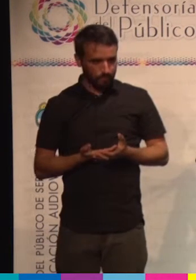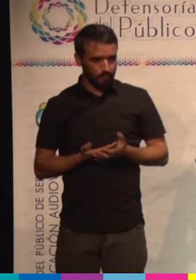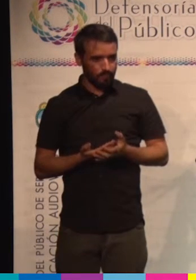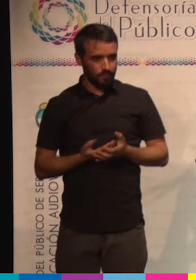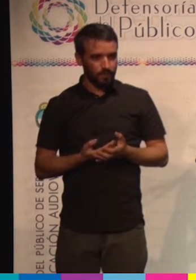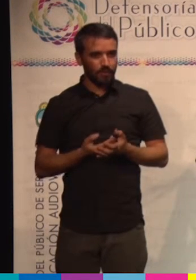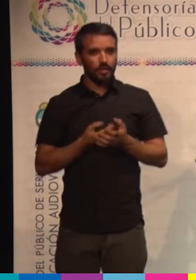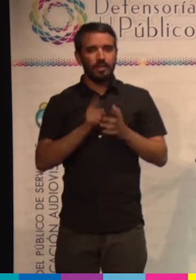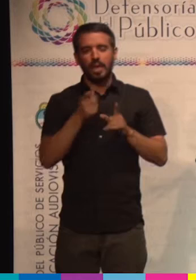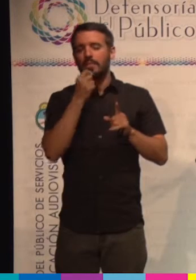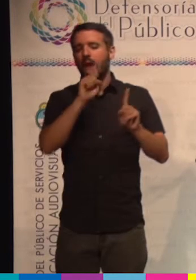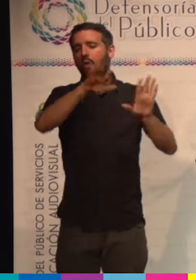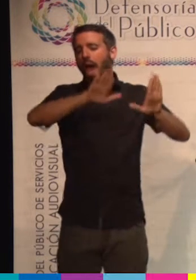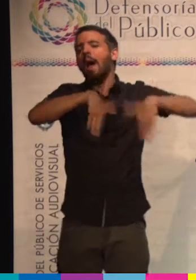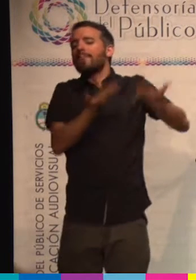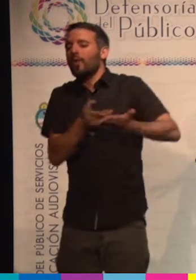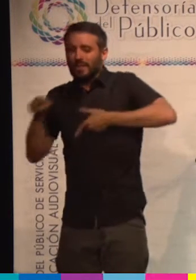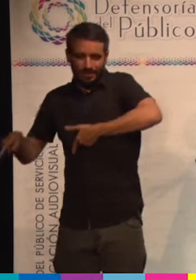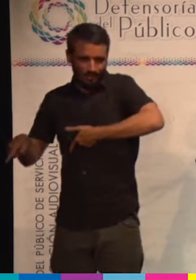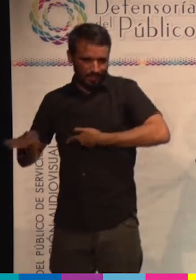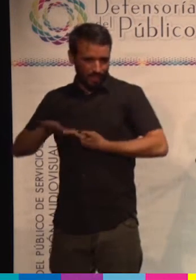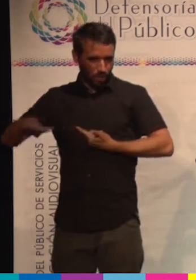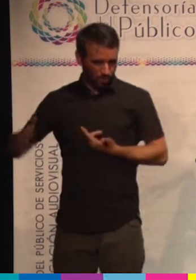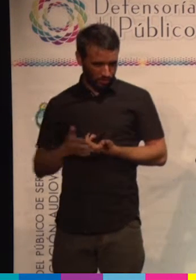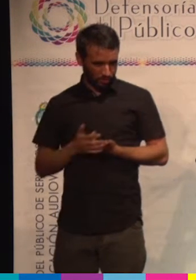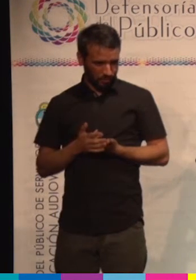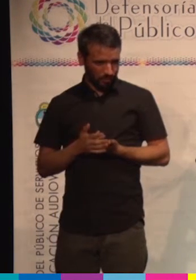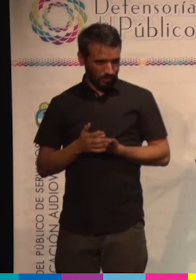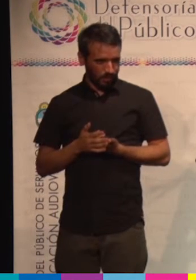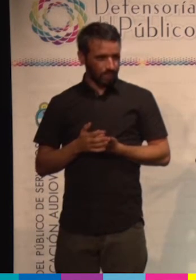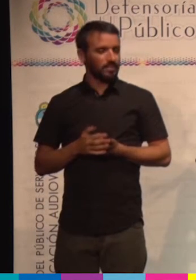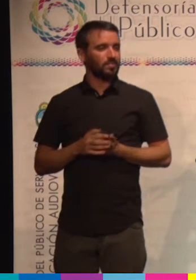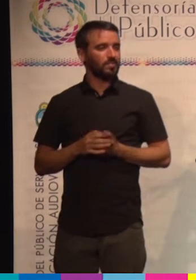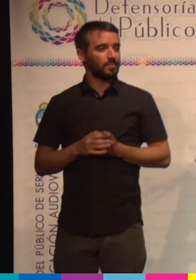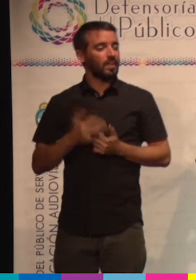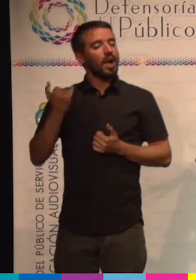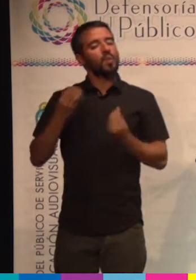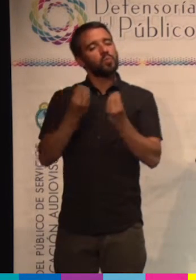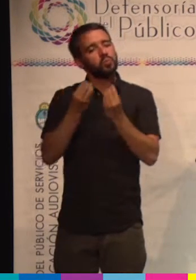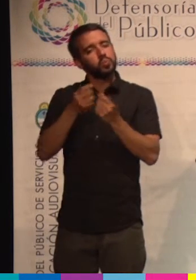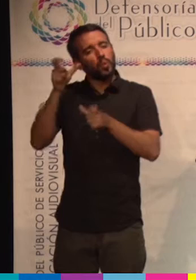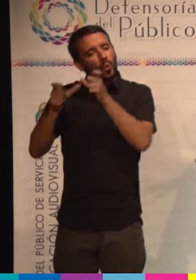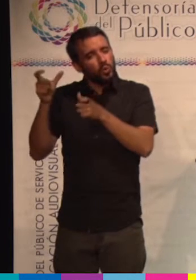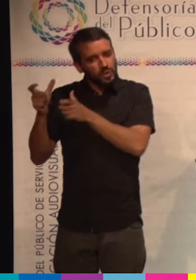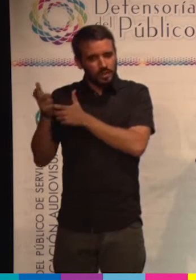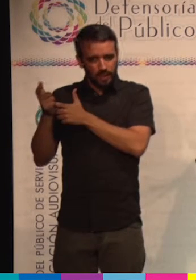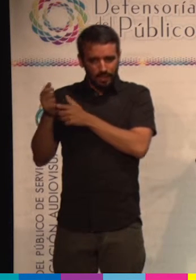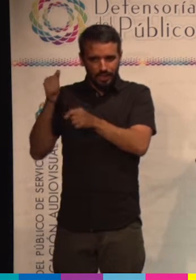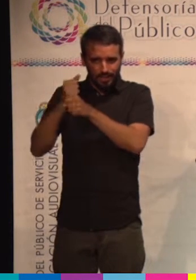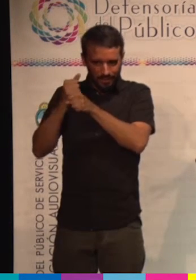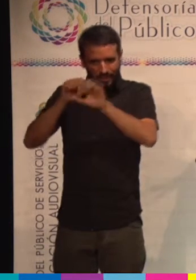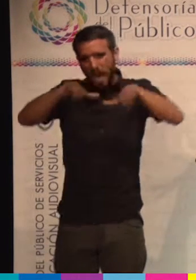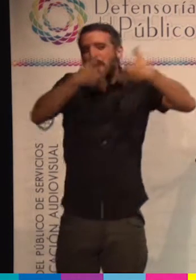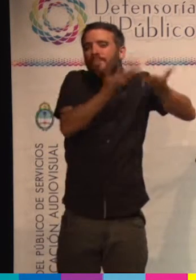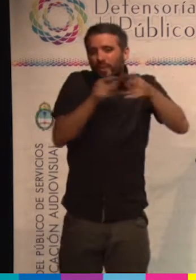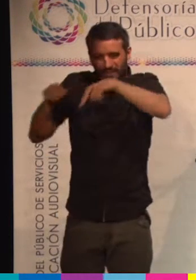mayor comiendo de ellos. Así que, en realidad, no son muchos chicos, pero sí somos... Hay mucha gente, todo un aparato muy grande que vive de ellos, o